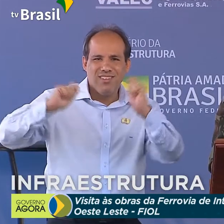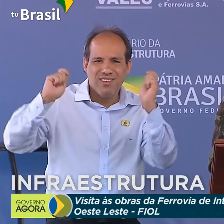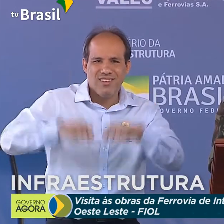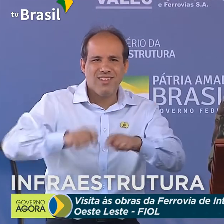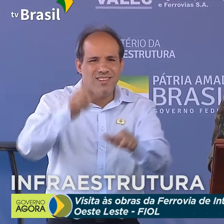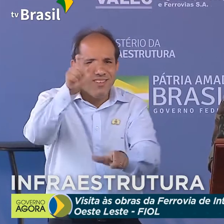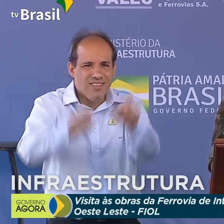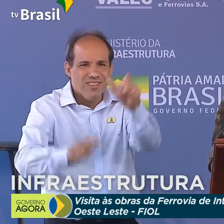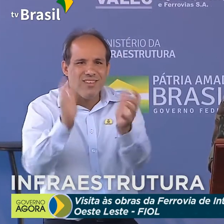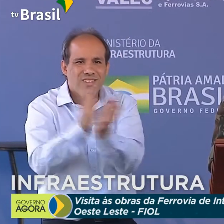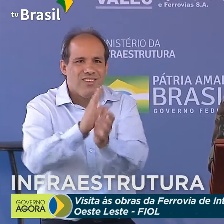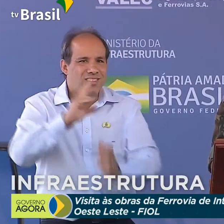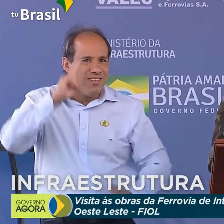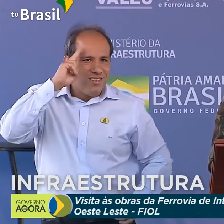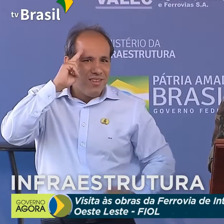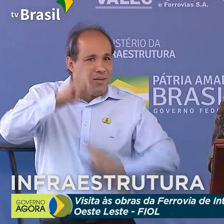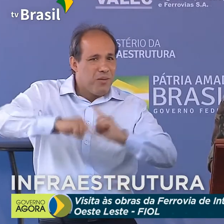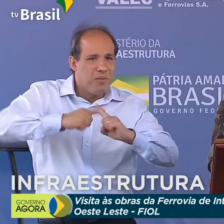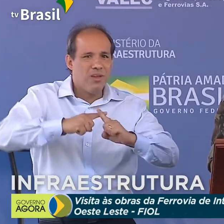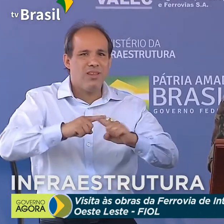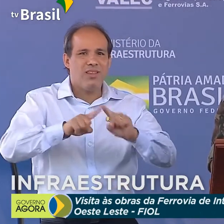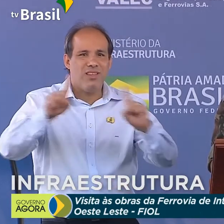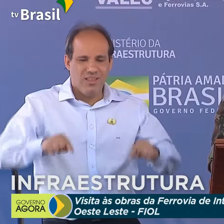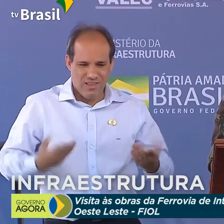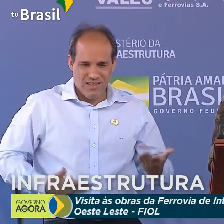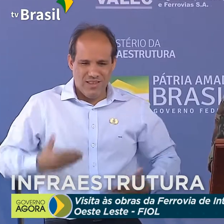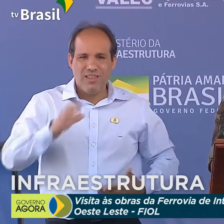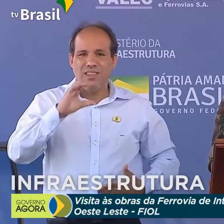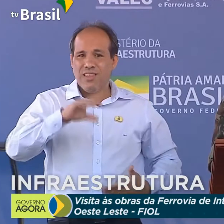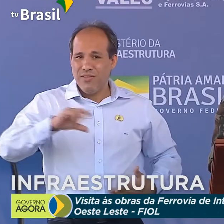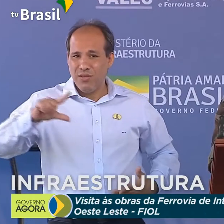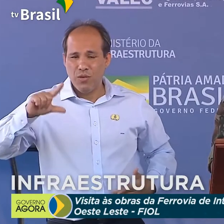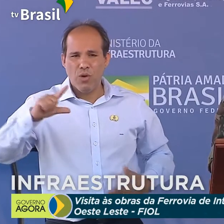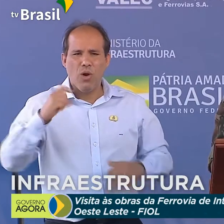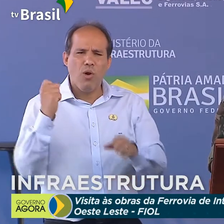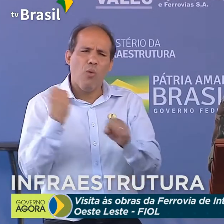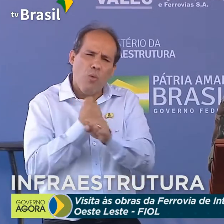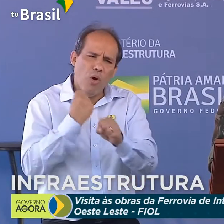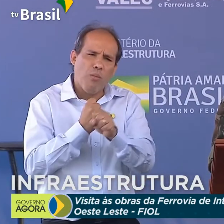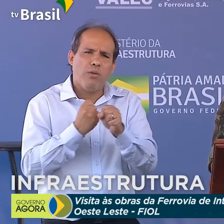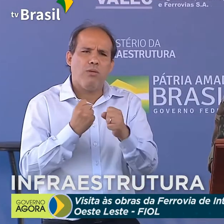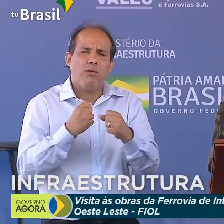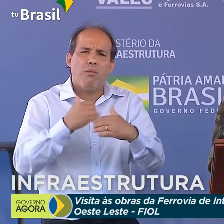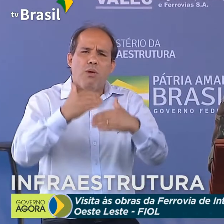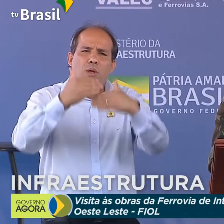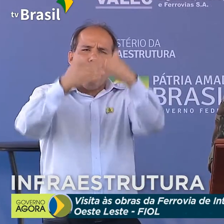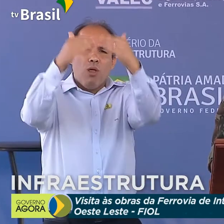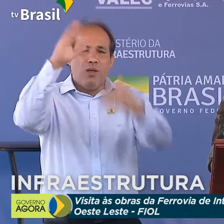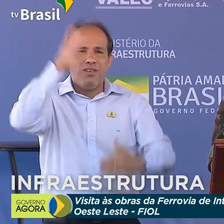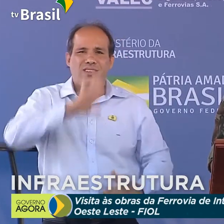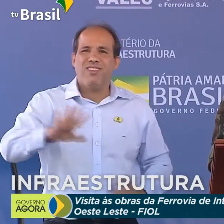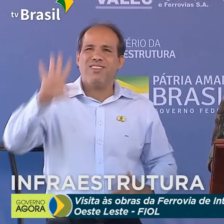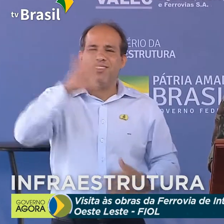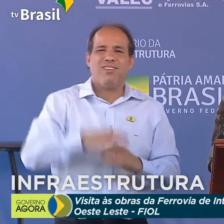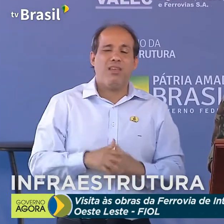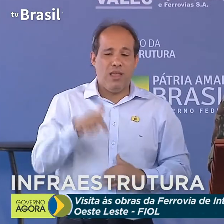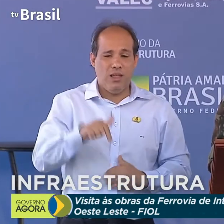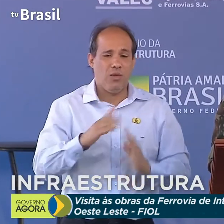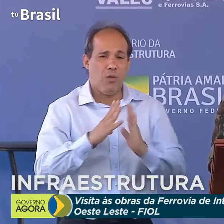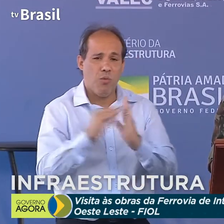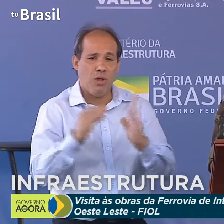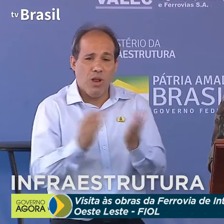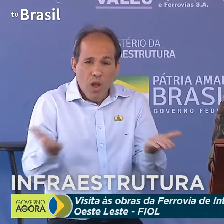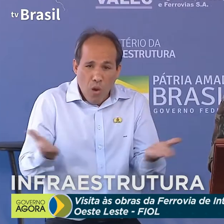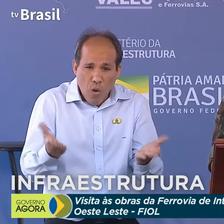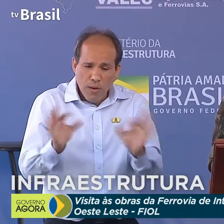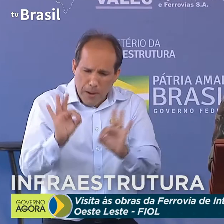militares e servidores civis, por meio da realização de obras para o desenvolvimento nacional. Este modelo dual